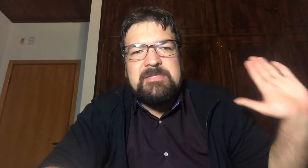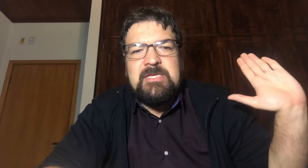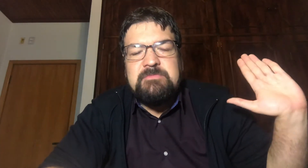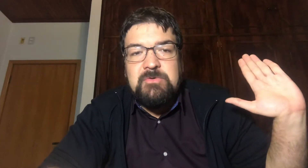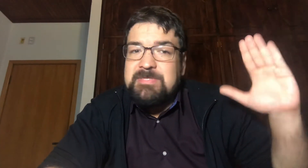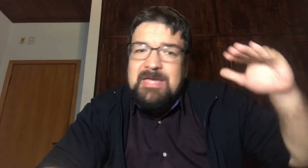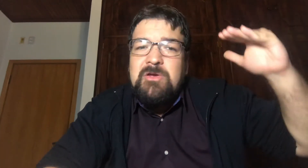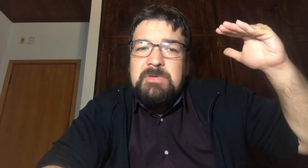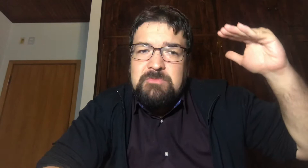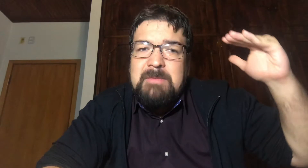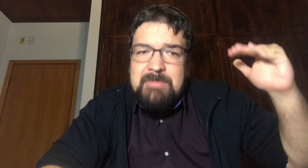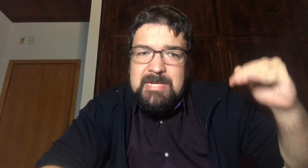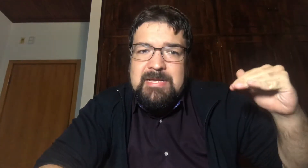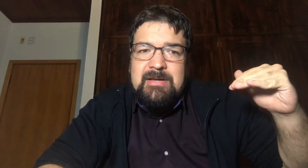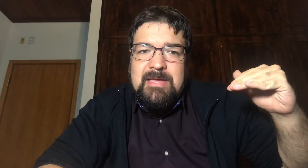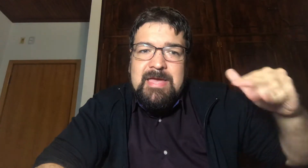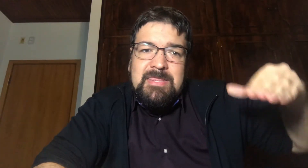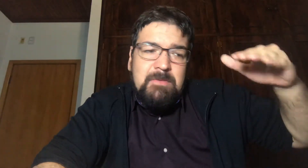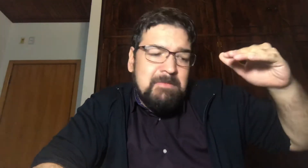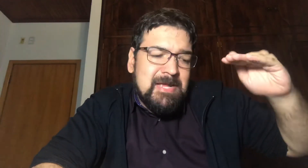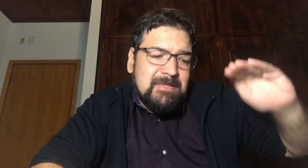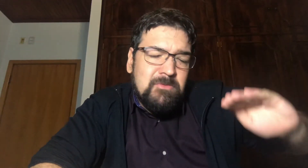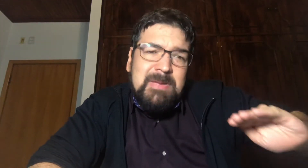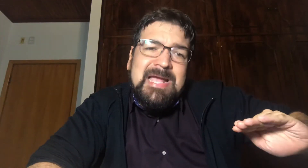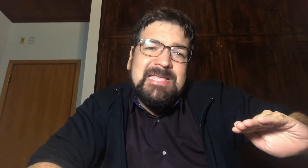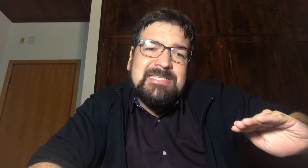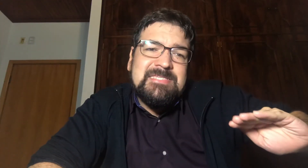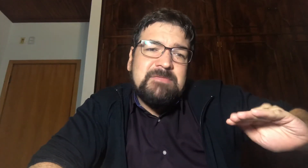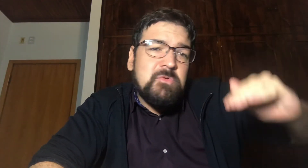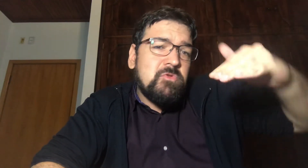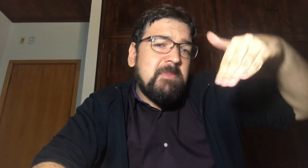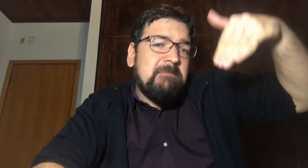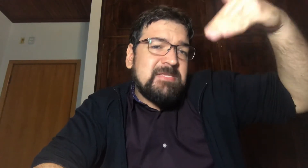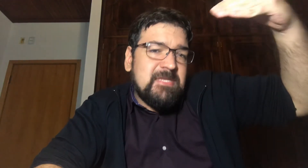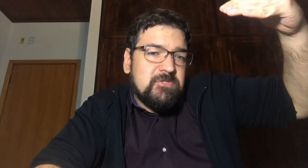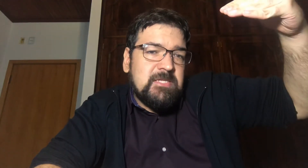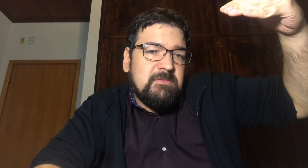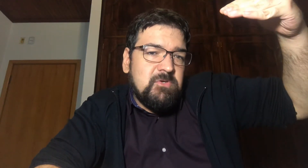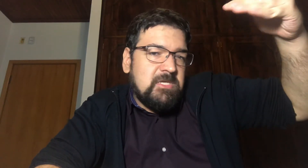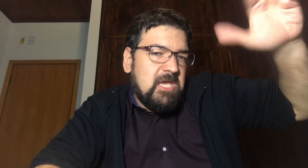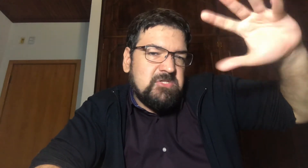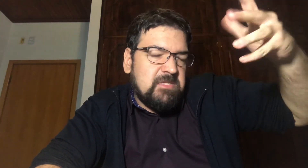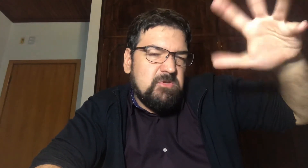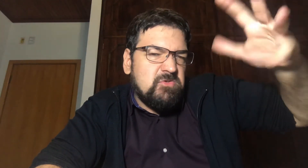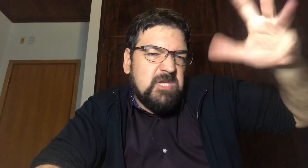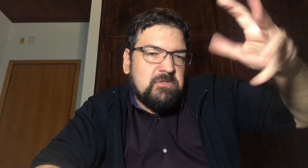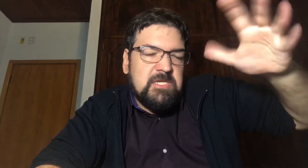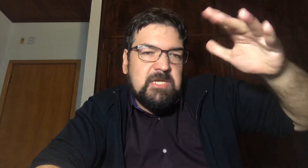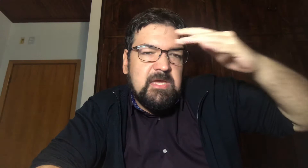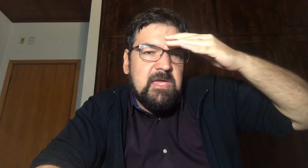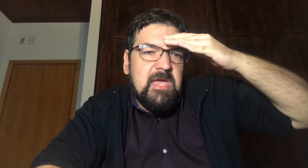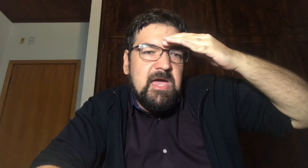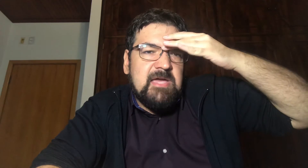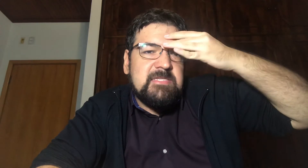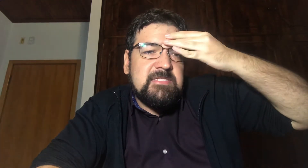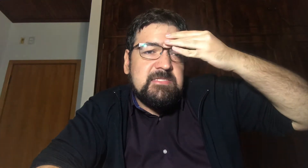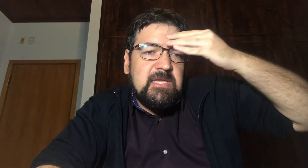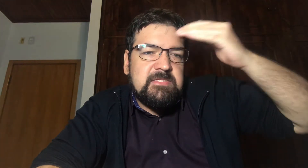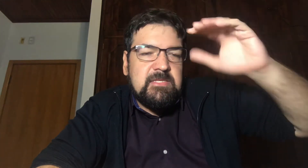de 6 mil E está realmente Uma briga Está uma briga Tanto para cair De 6 mil Quanto para passar Dos 7 mil e 7 mil e Que é a resistência